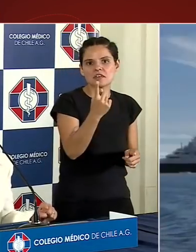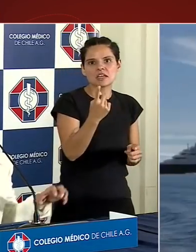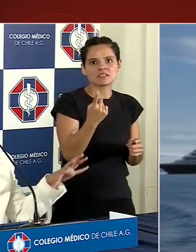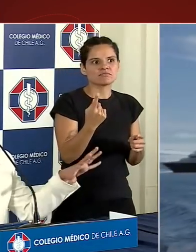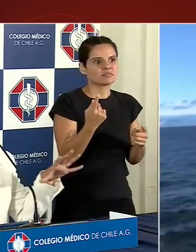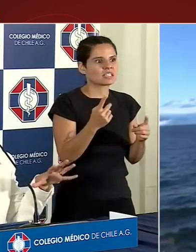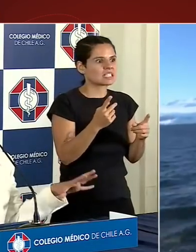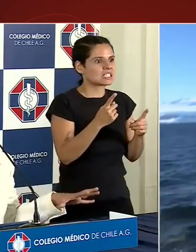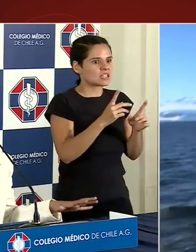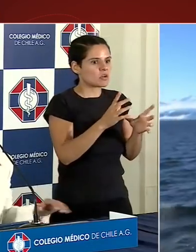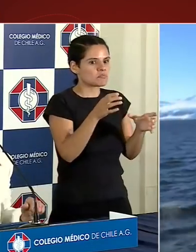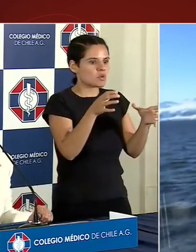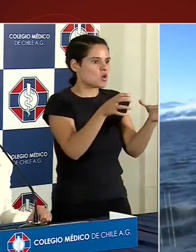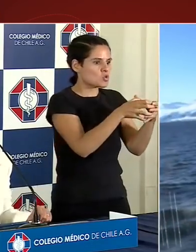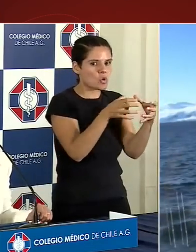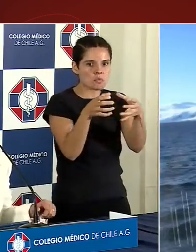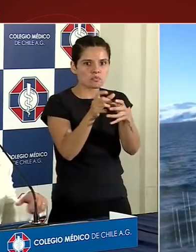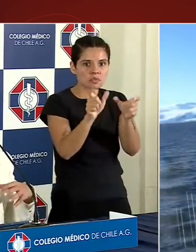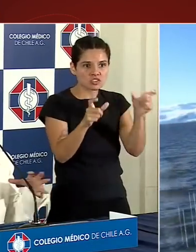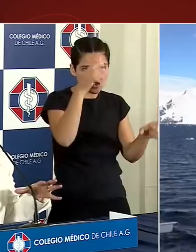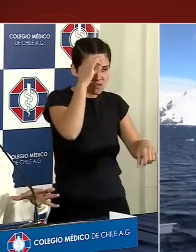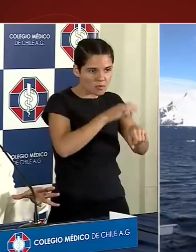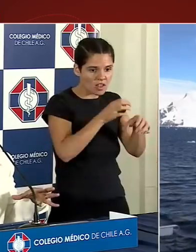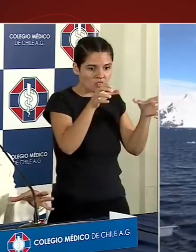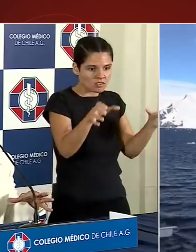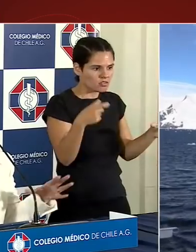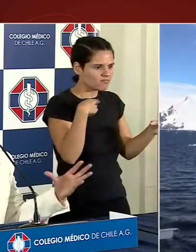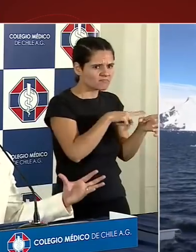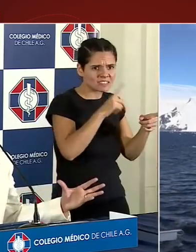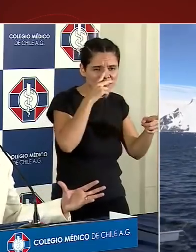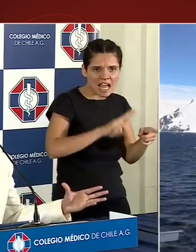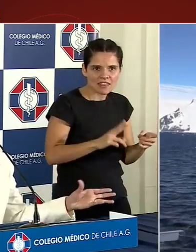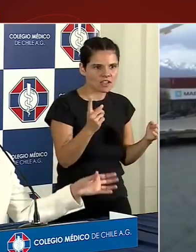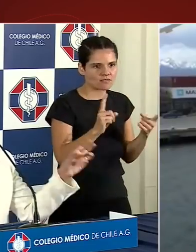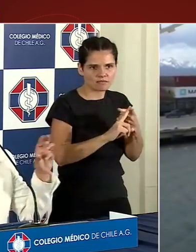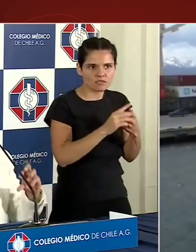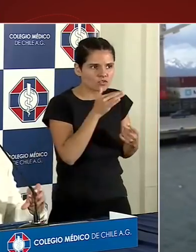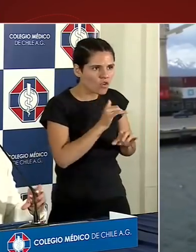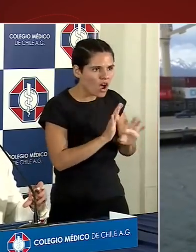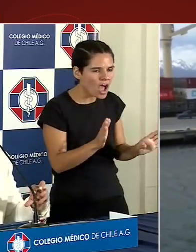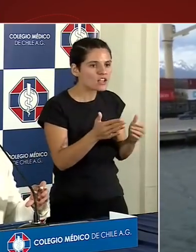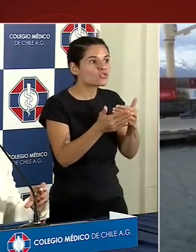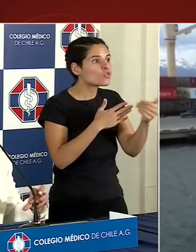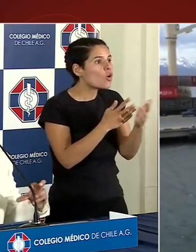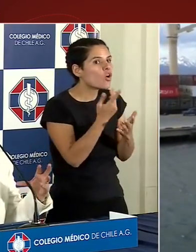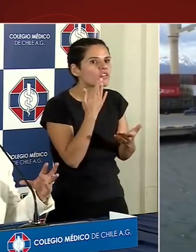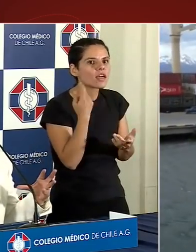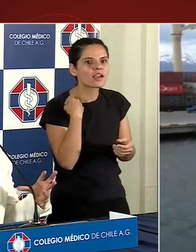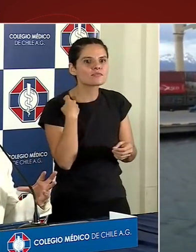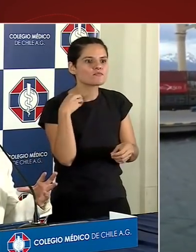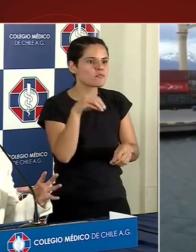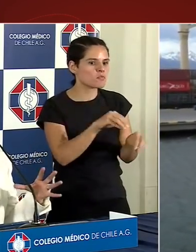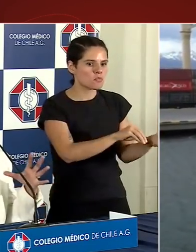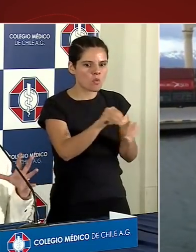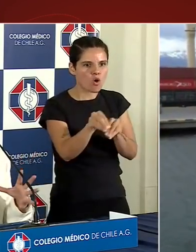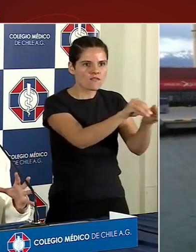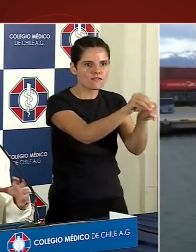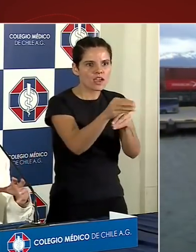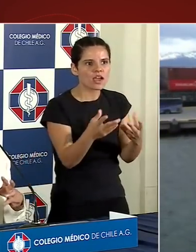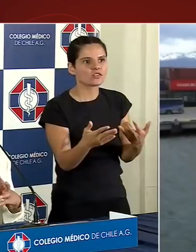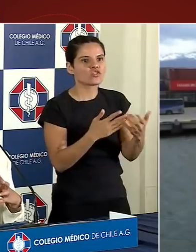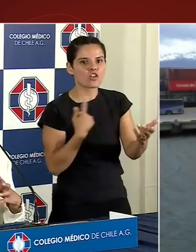ninguno de los grupos o conglomerados que existen en la región metropolitana o el país, de dónde se trasladaron, de dónde vienen.